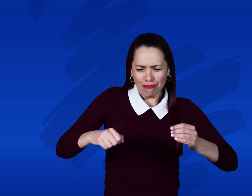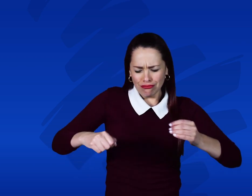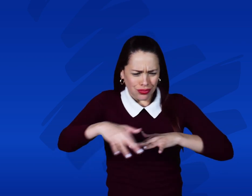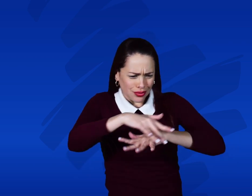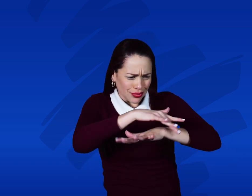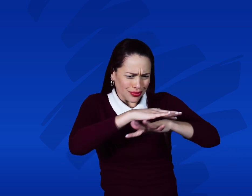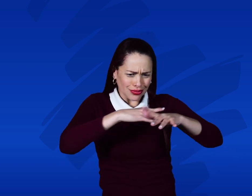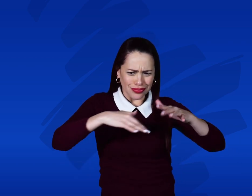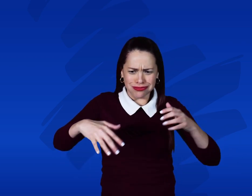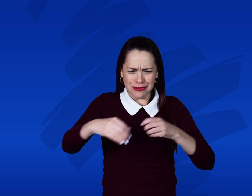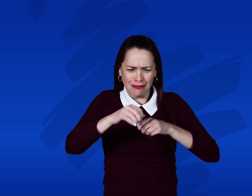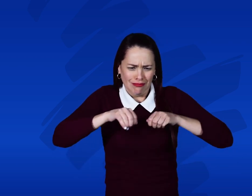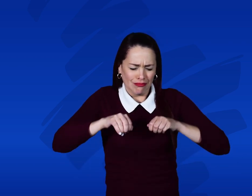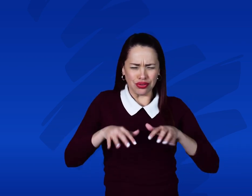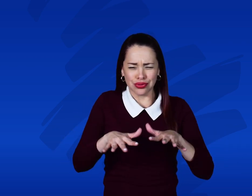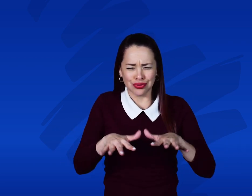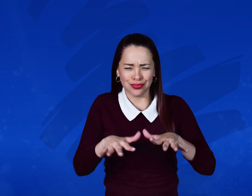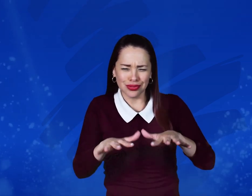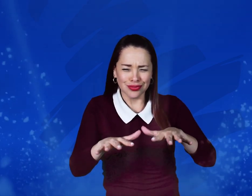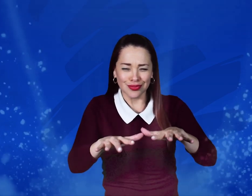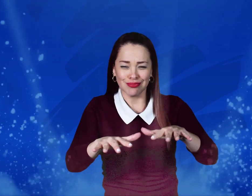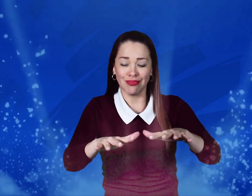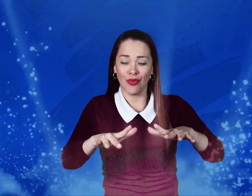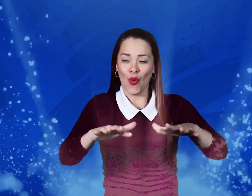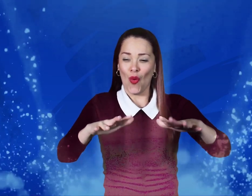Celebrando la riqueza de la comunidad sorda